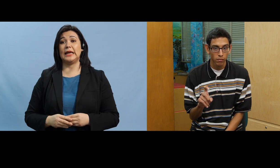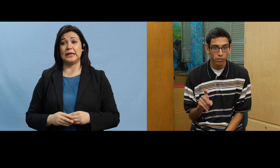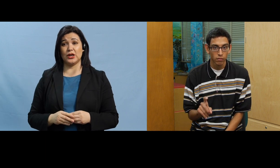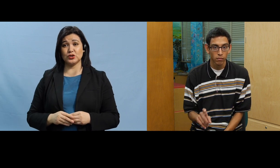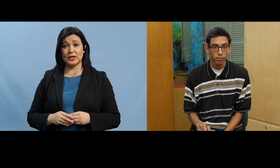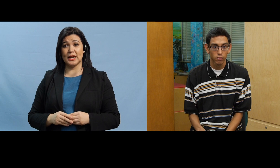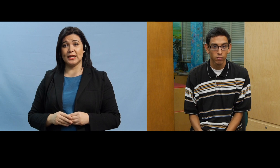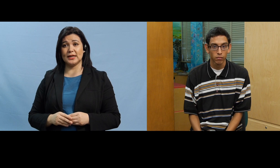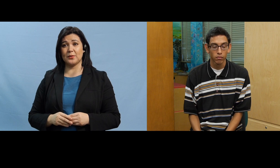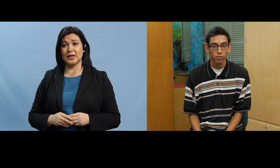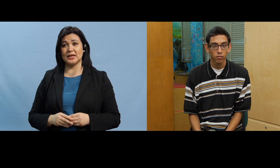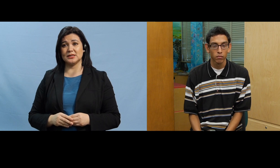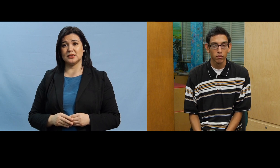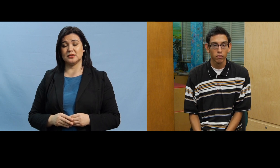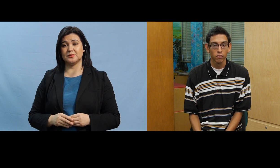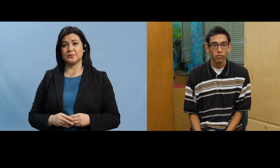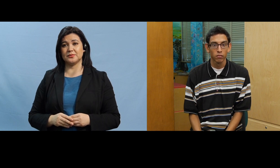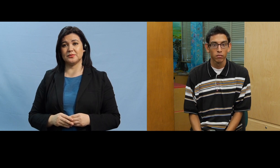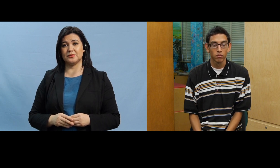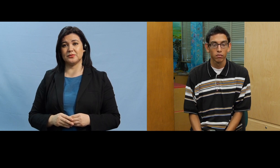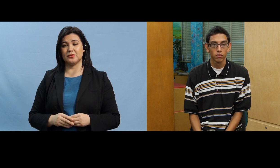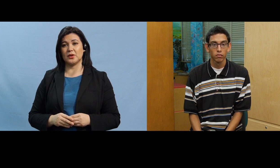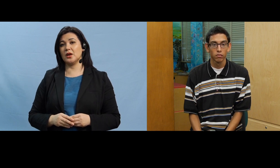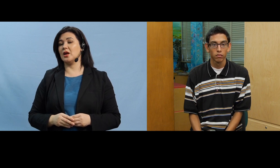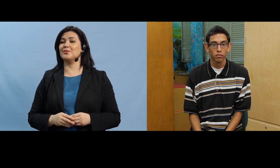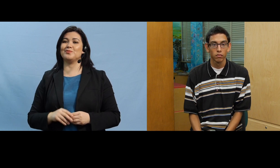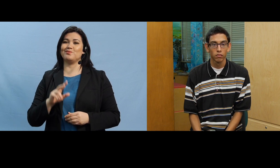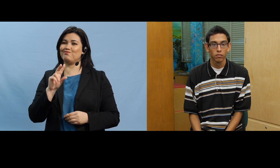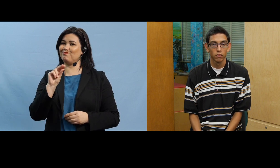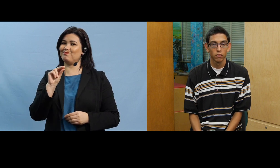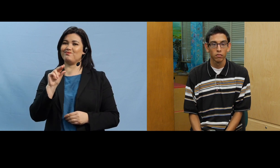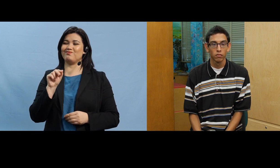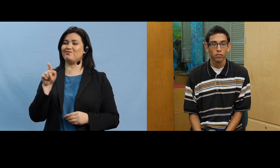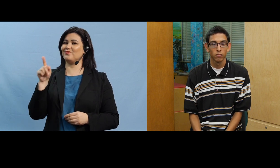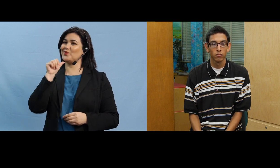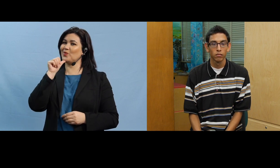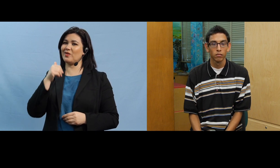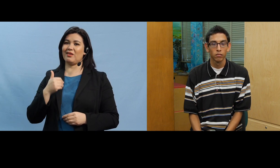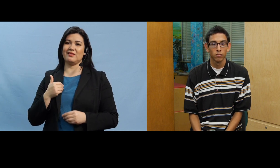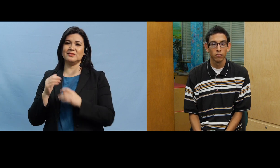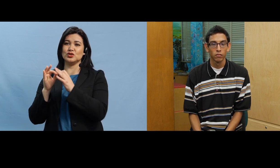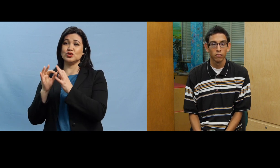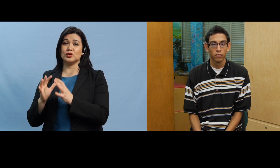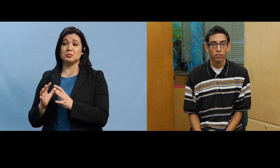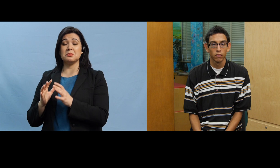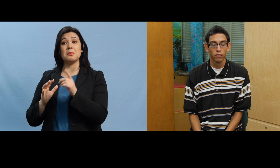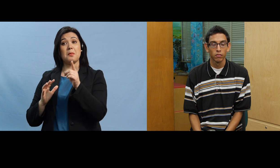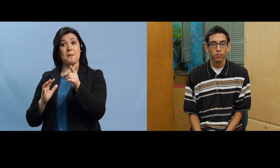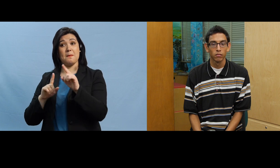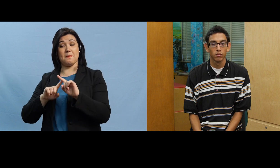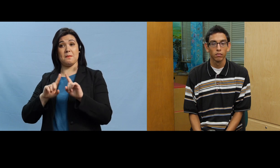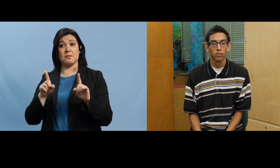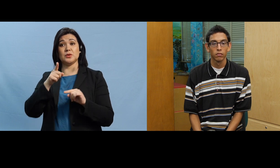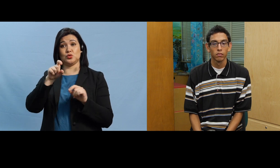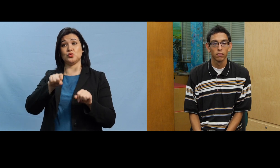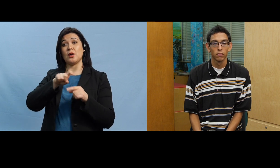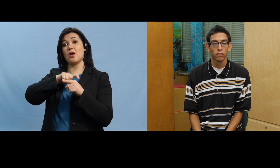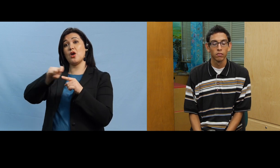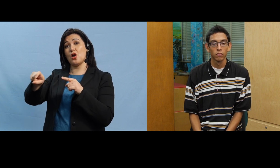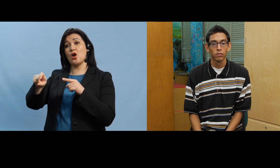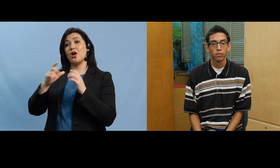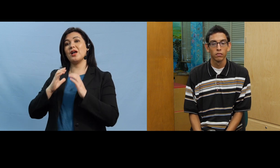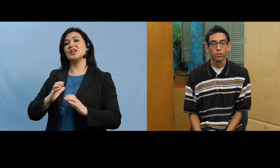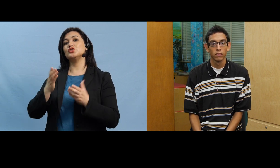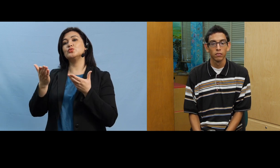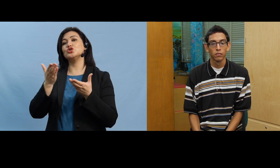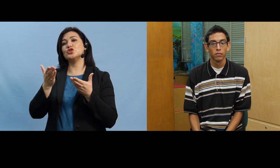y ellos tienen intérpretes no la oficina no provee un intérprete pero tú puedes llamar al 1-800 customer